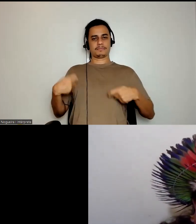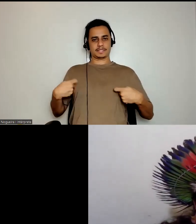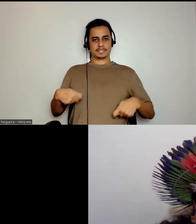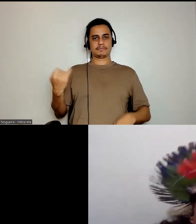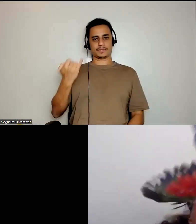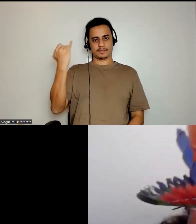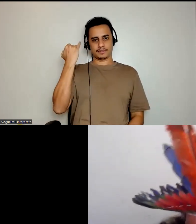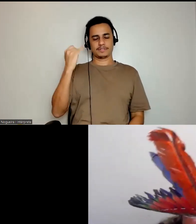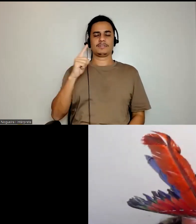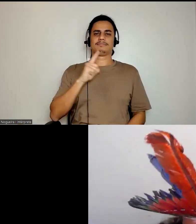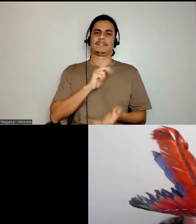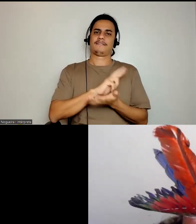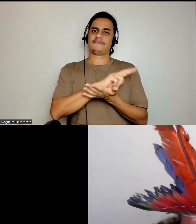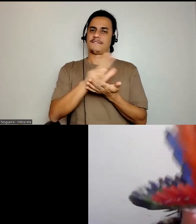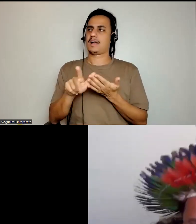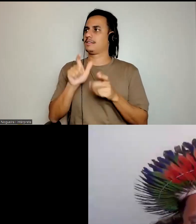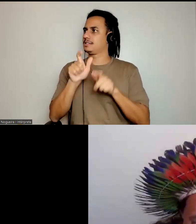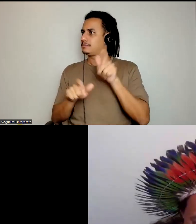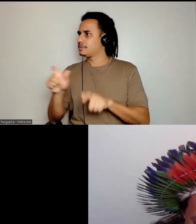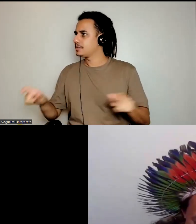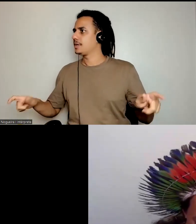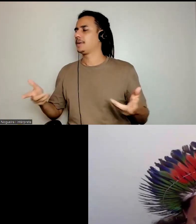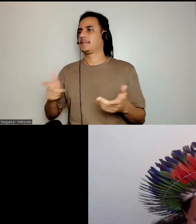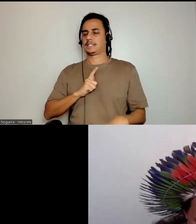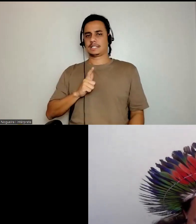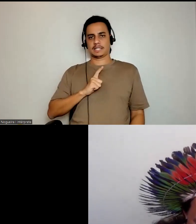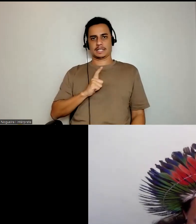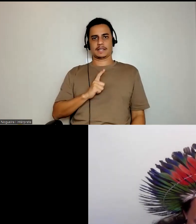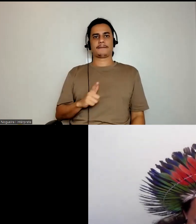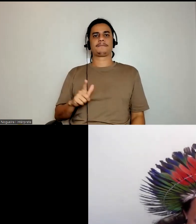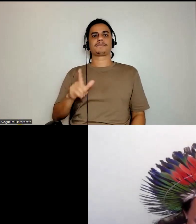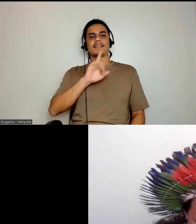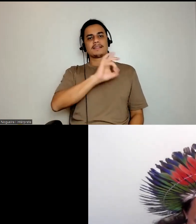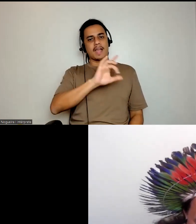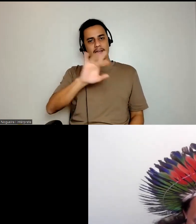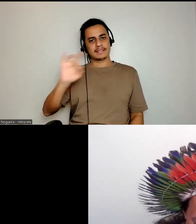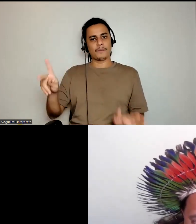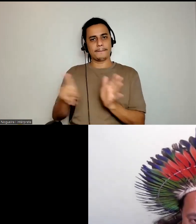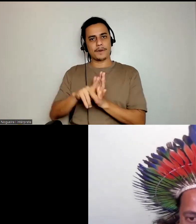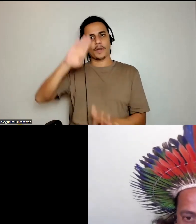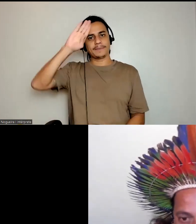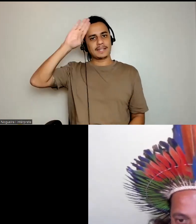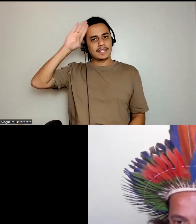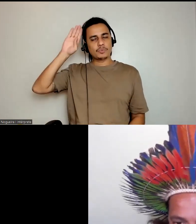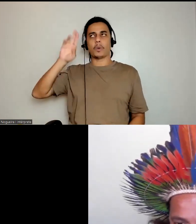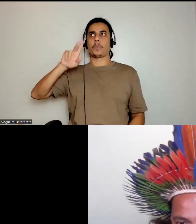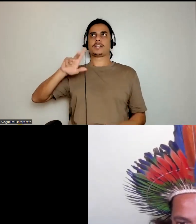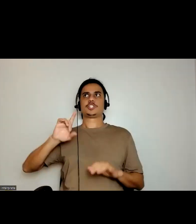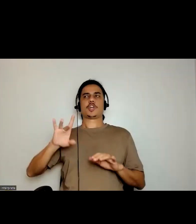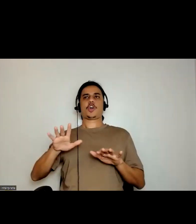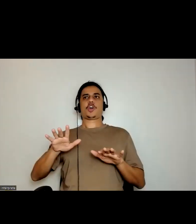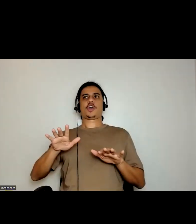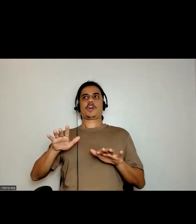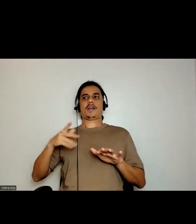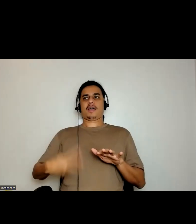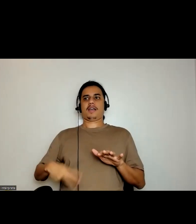Tem diversas pessoas, né, com as suas intelectualidades, não necessariamente acadêmicas, que vem trazendo